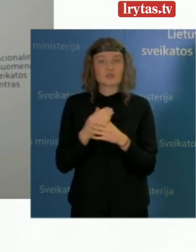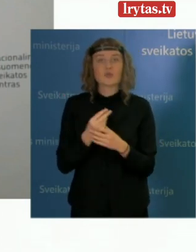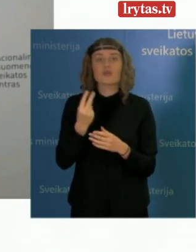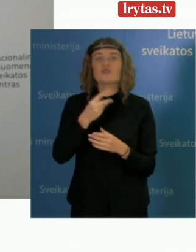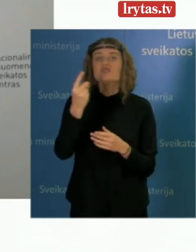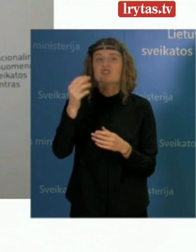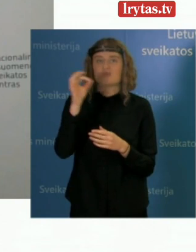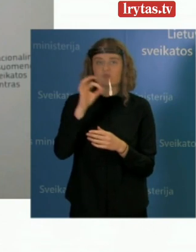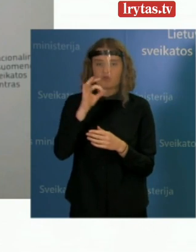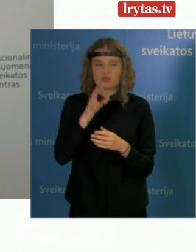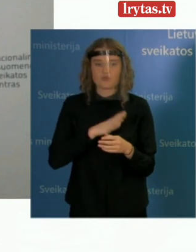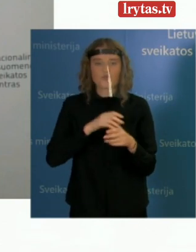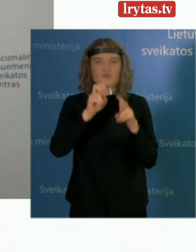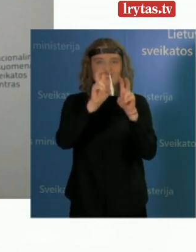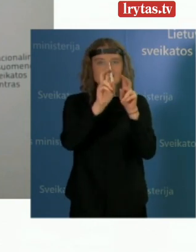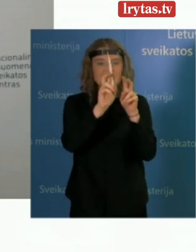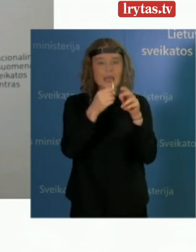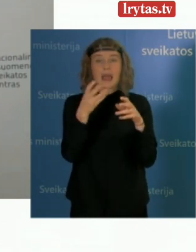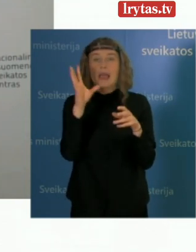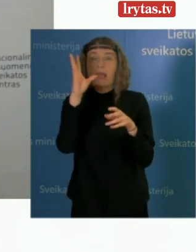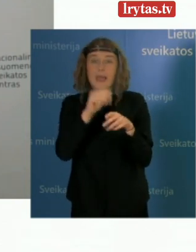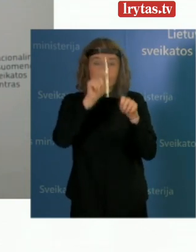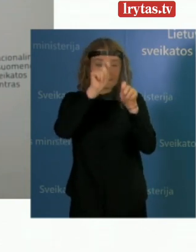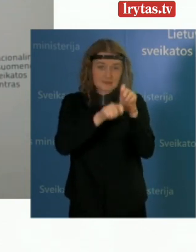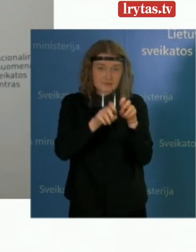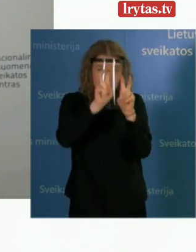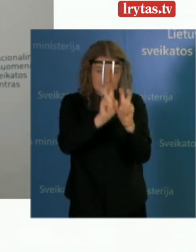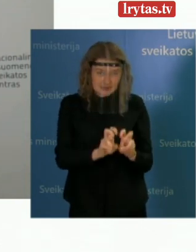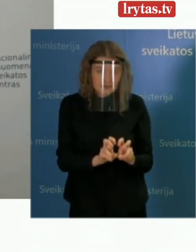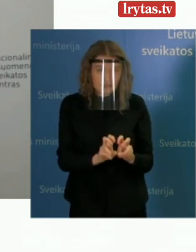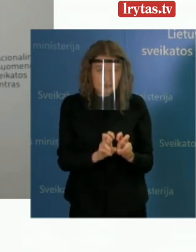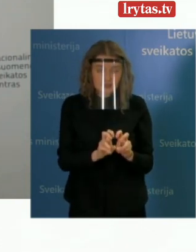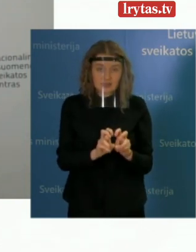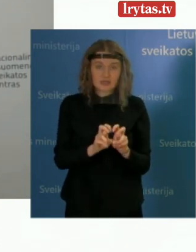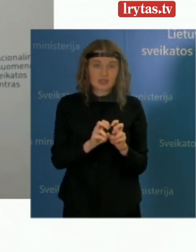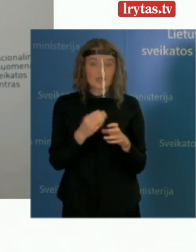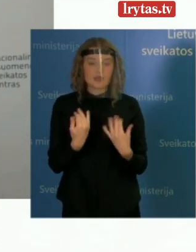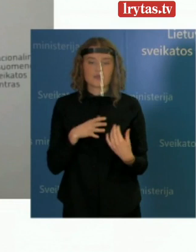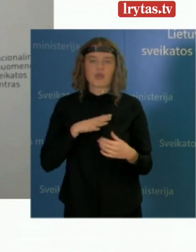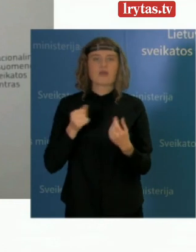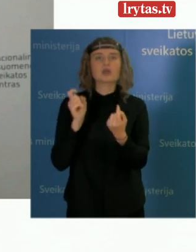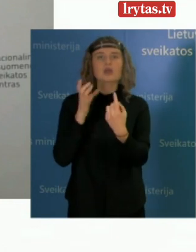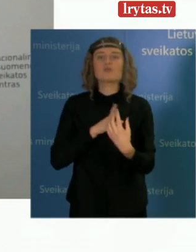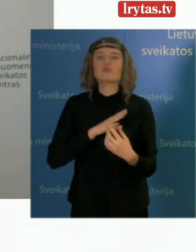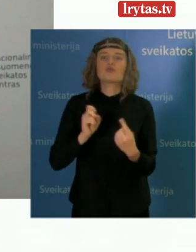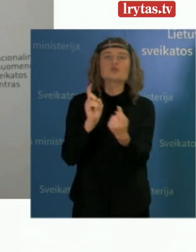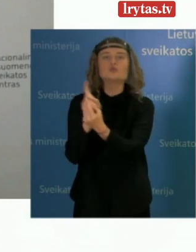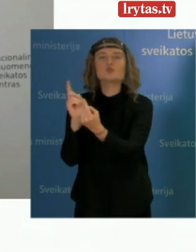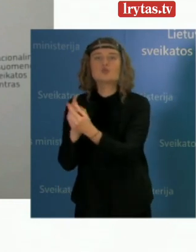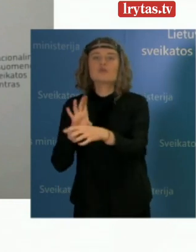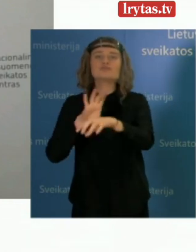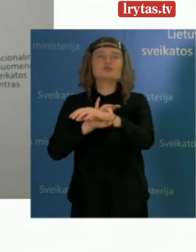atvejų, kuriuos mūsų specialistai spėjo ištirti, sudarė atvejai, kai negalime nusakyti, kaip žmogus užsikrėtė. Tai reiškia, kad